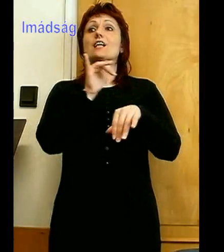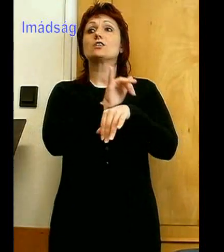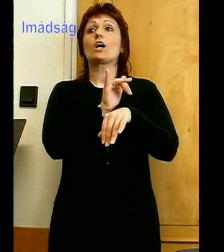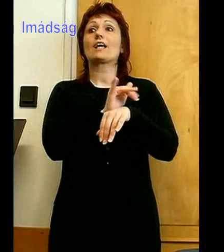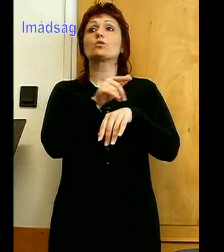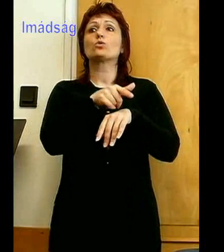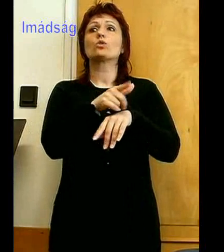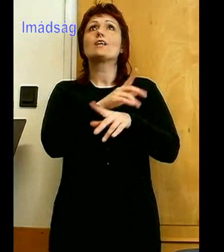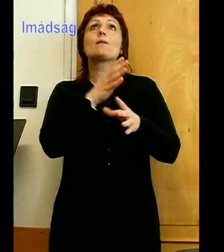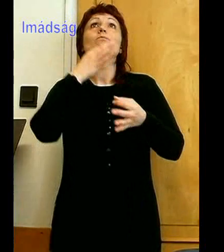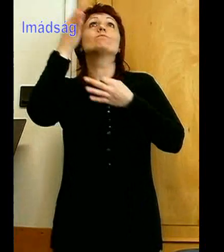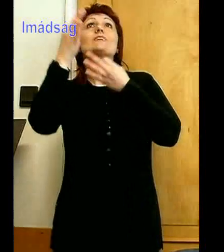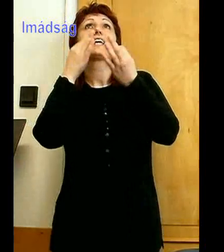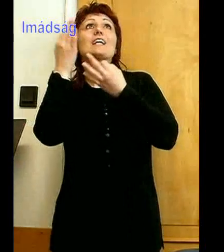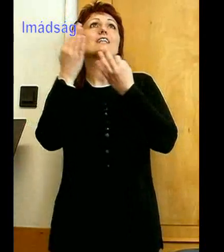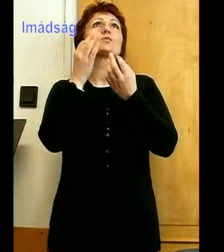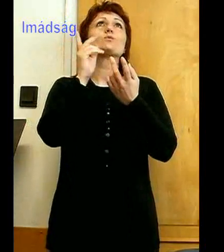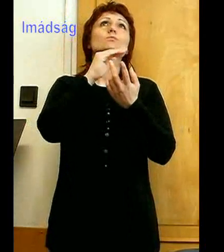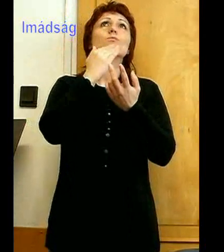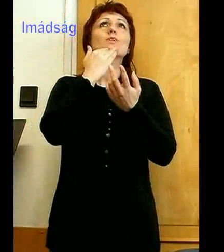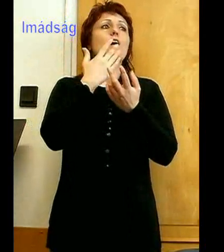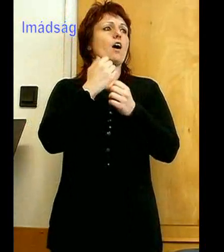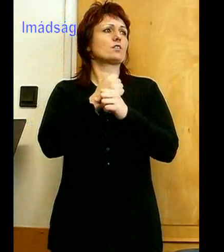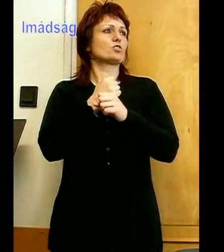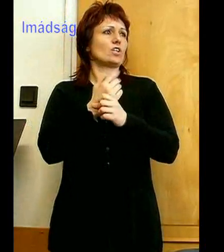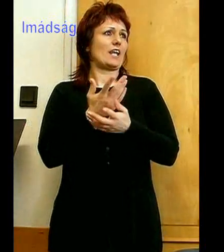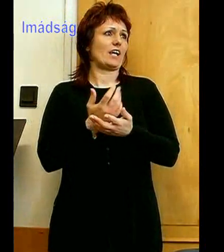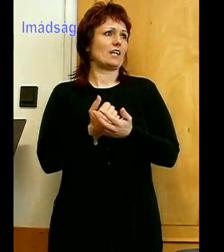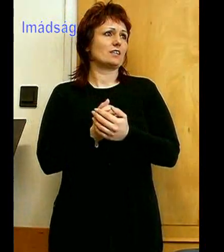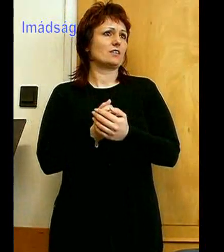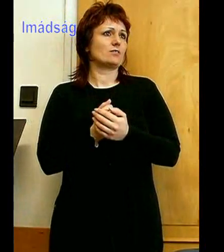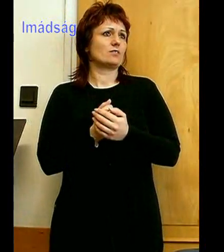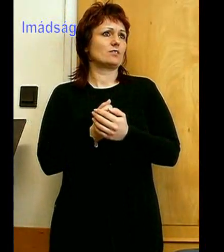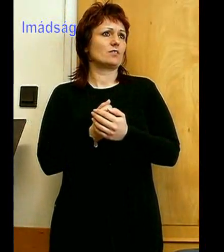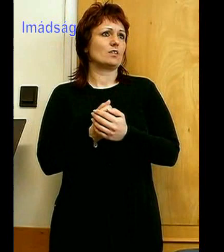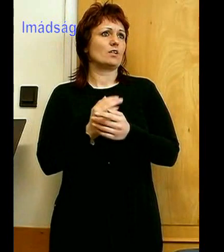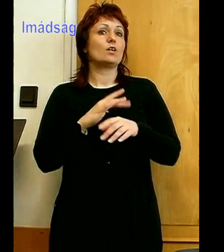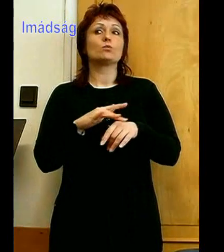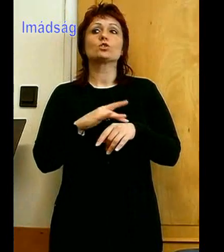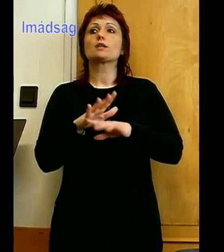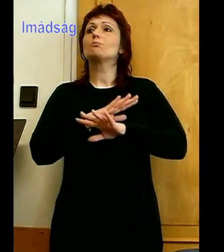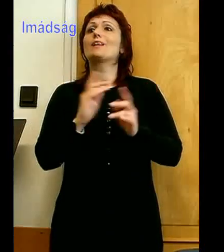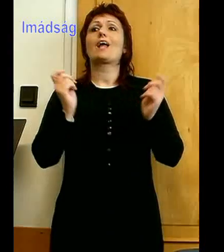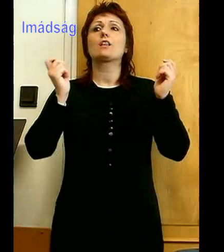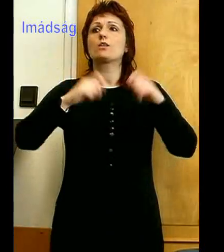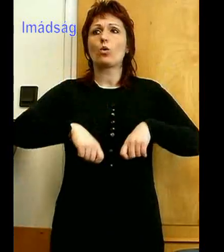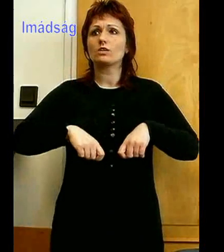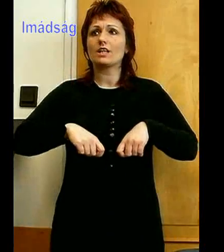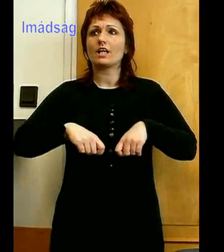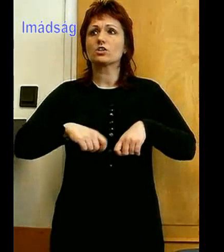nem kérdeztük tőled, mit akarsz, hogy cselekedjünk. Bocsáss meg minden döntést, amit nem a Te ígéd